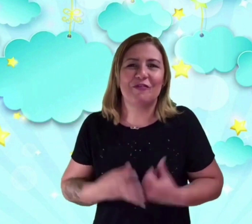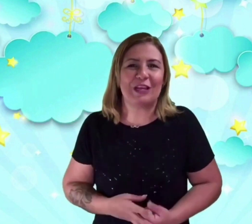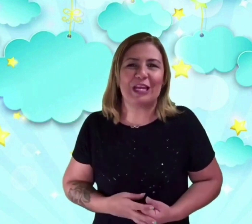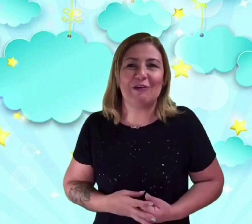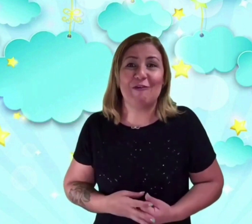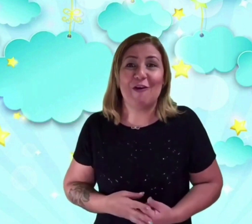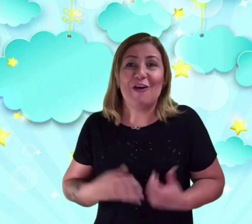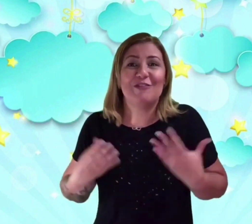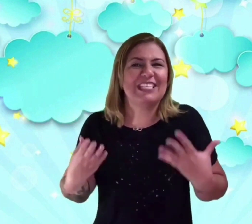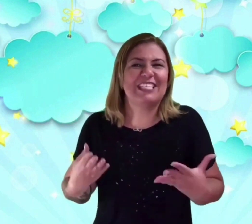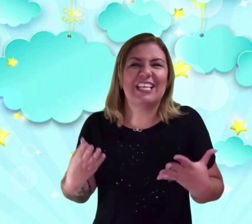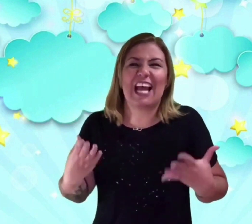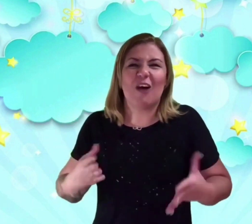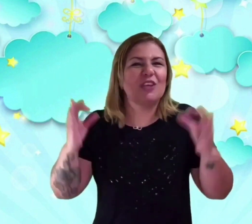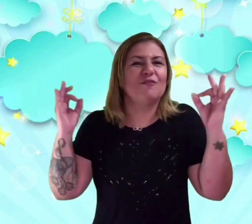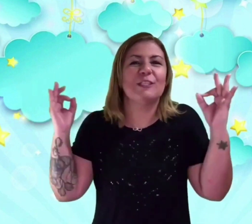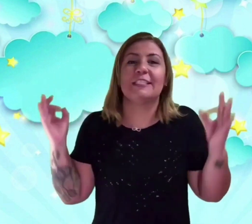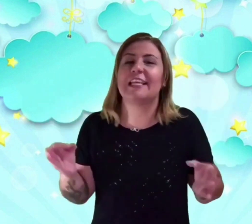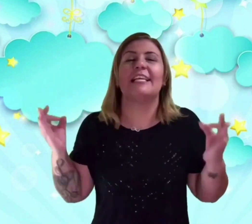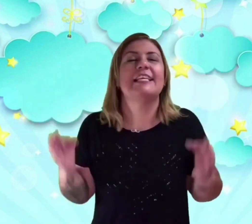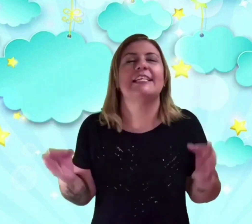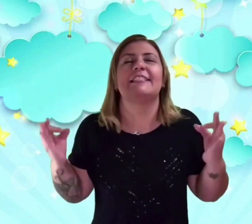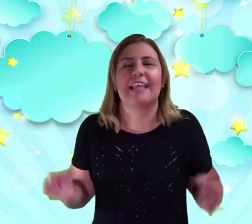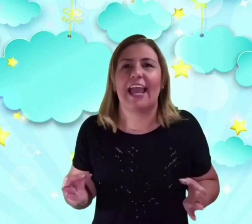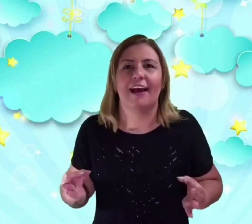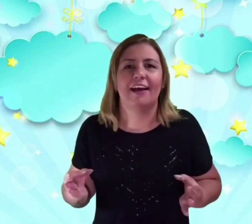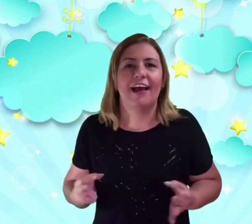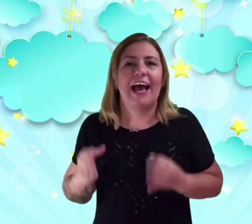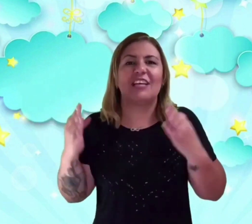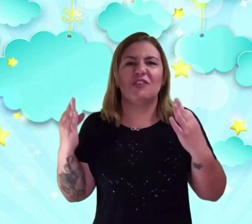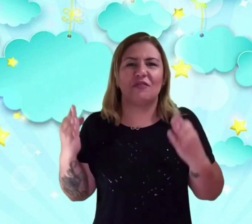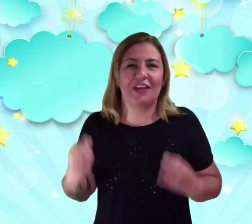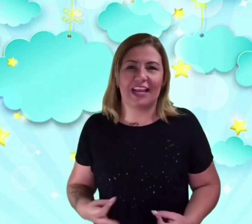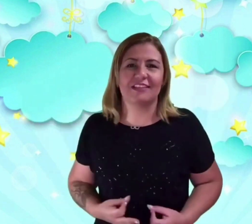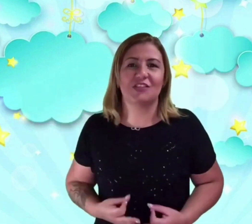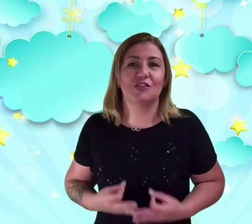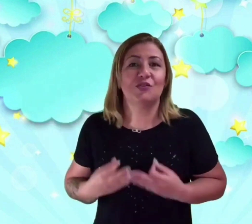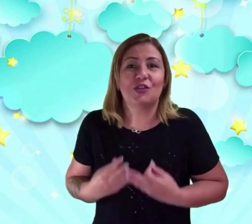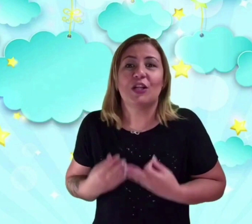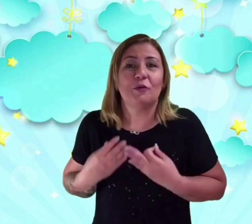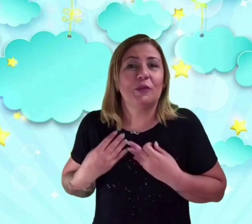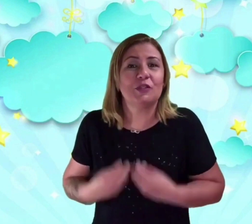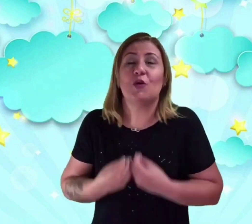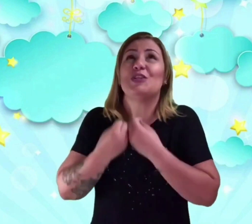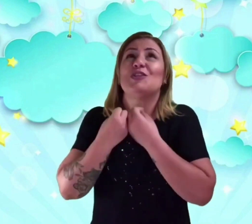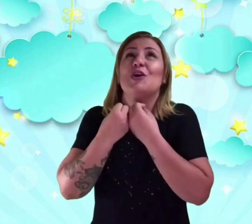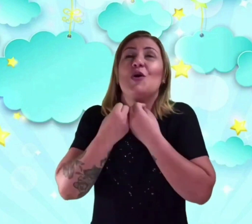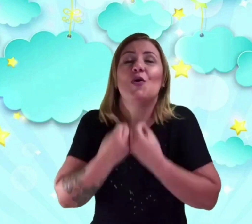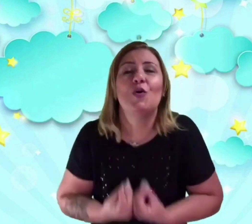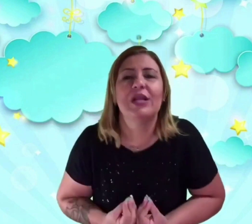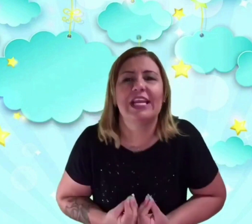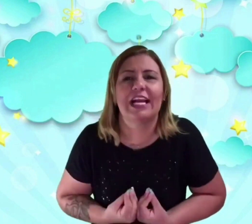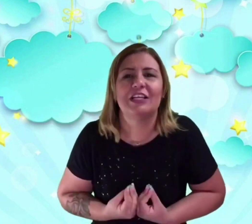filho, você será o que você quiser. As diferenças nos tornam pessoas únicas.